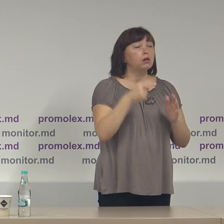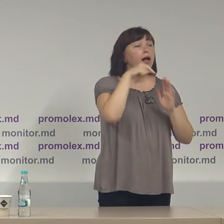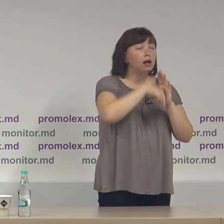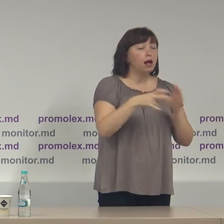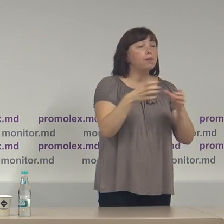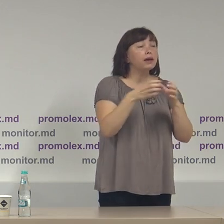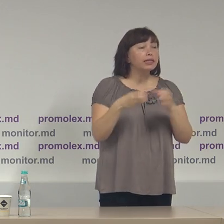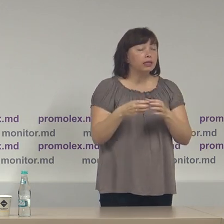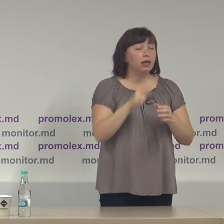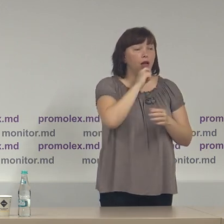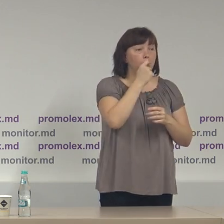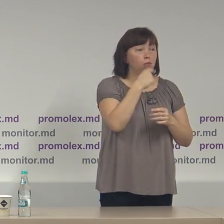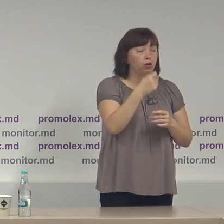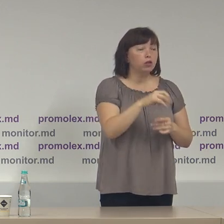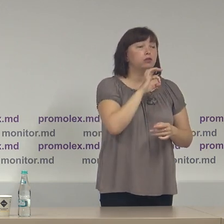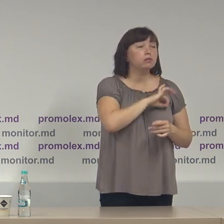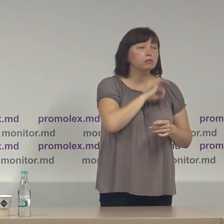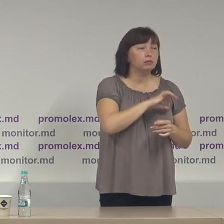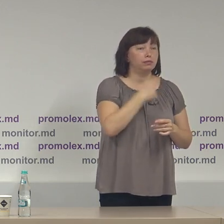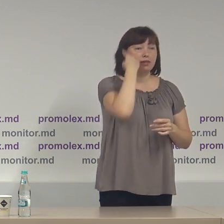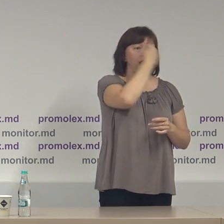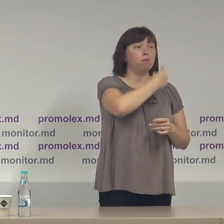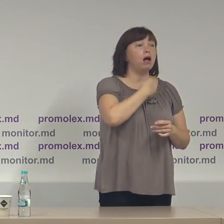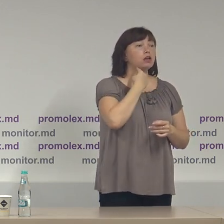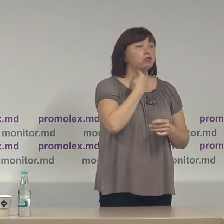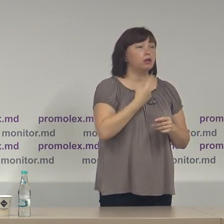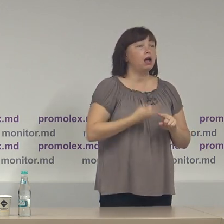partidele politice beneficiază de imagine pe care